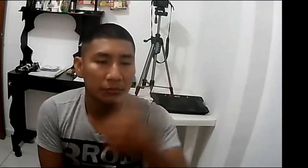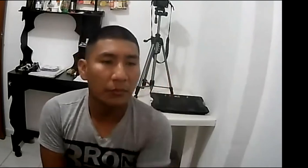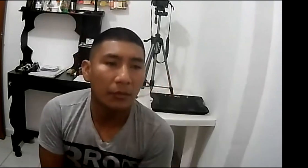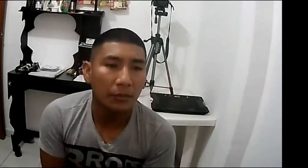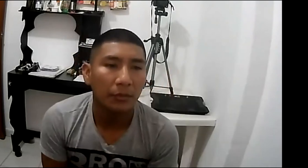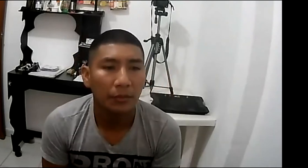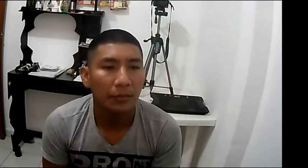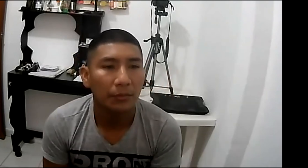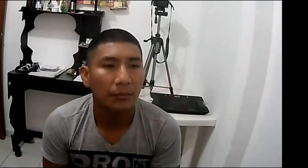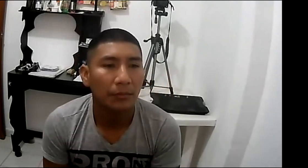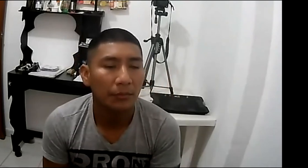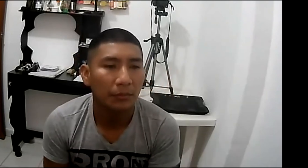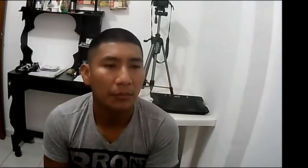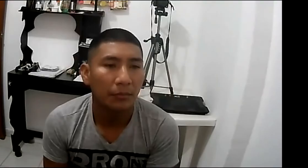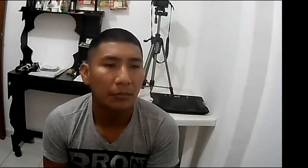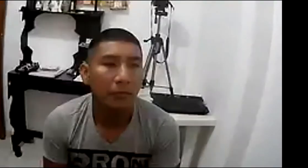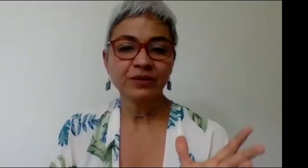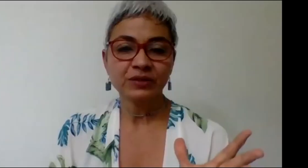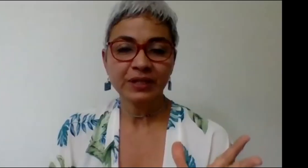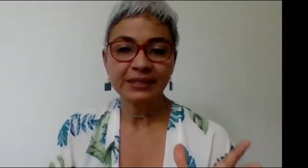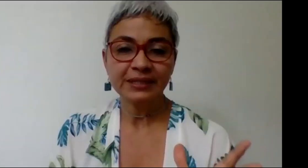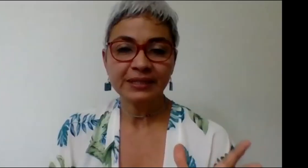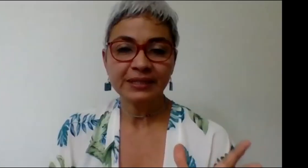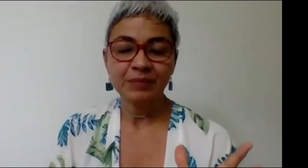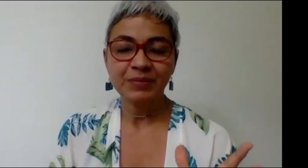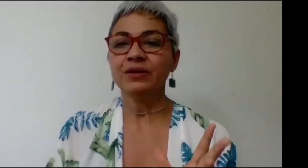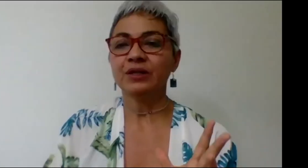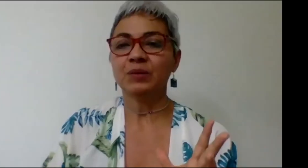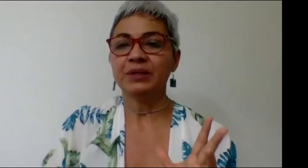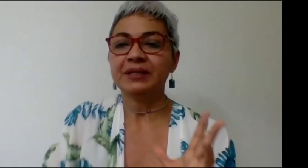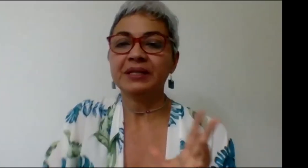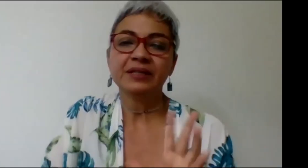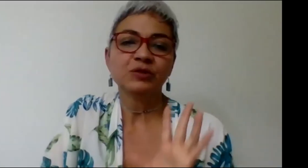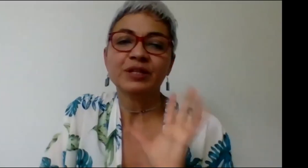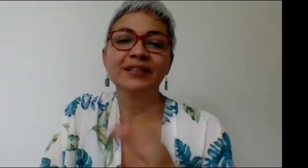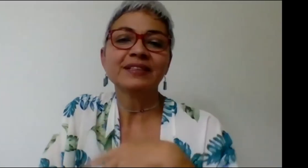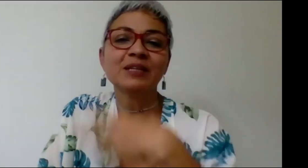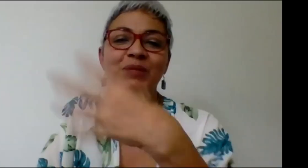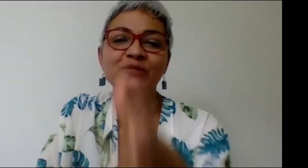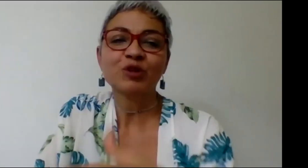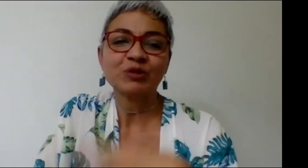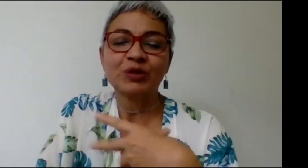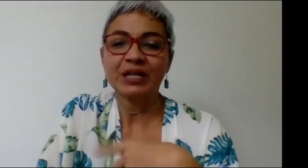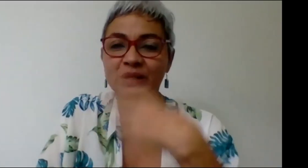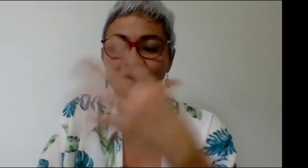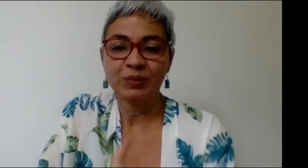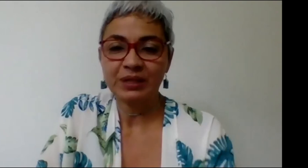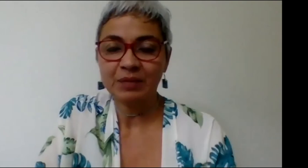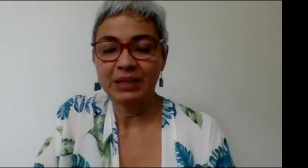¿lista? vale bueno entonces con este contexto que les he presentado y como les dije si ustedes tienen más información que ahora cuando pidan la